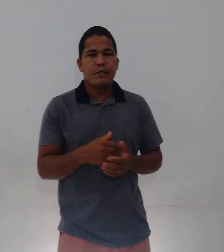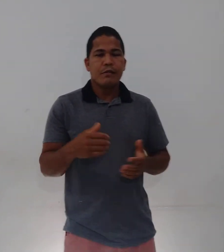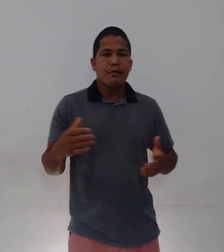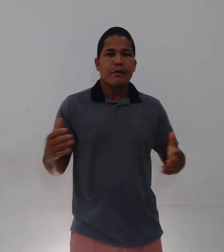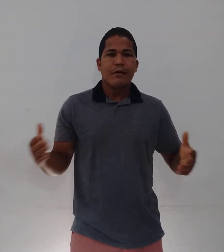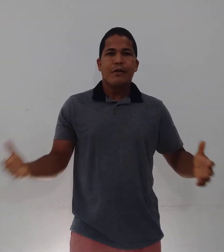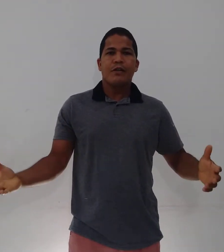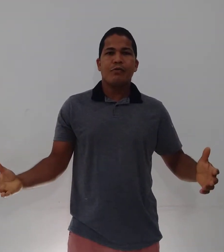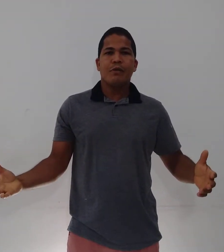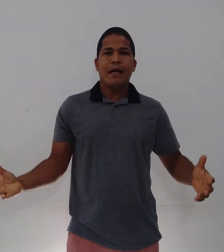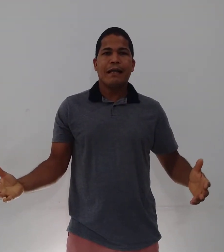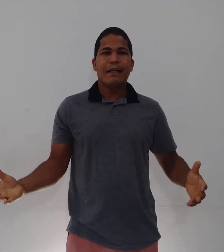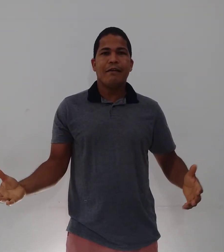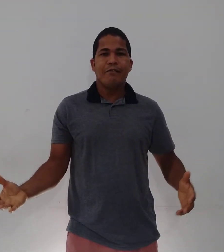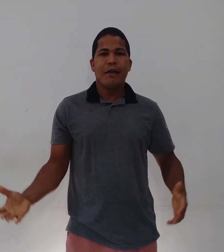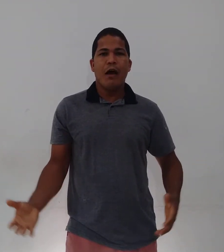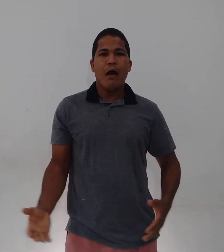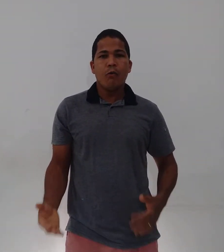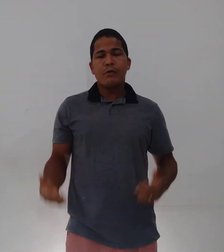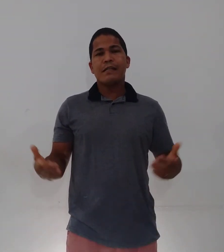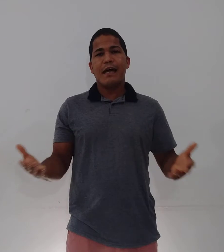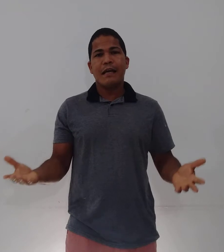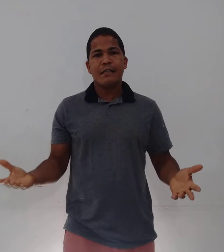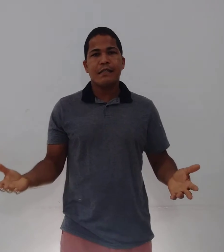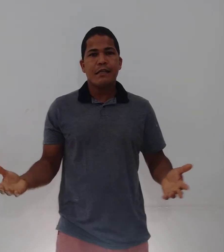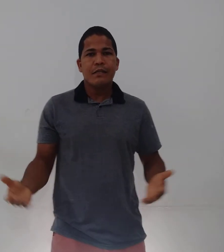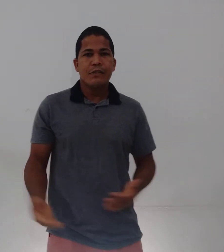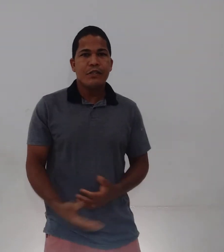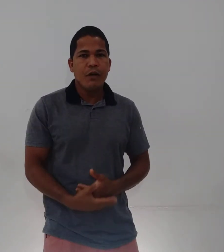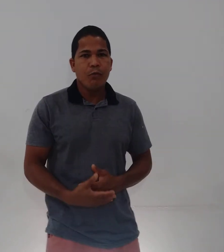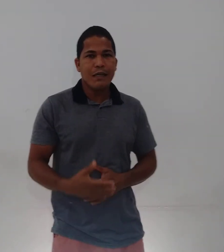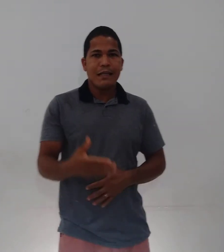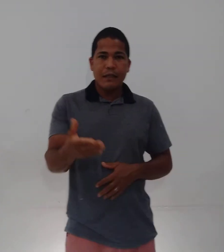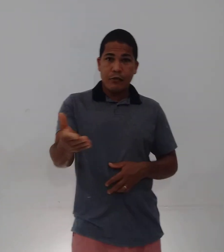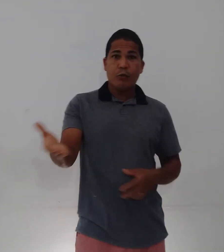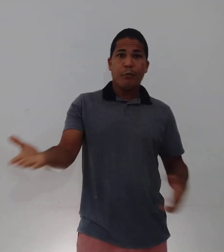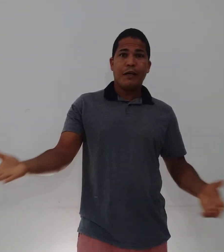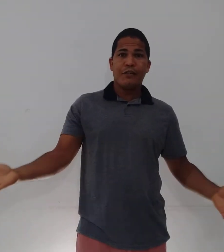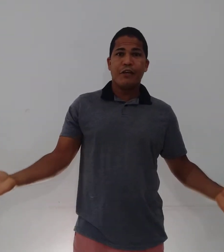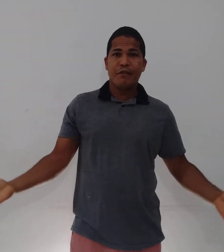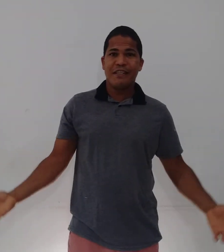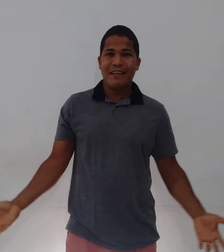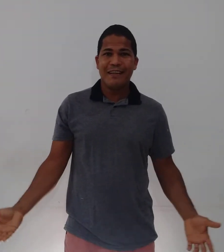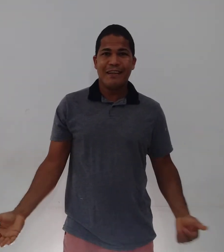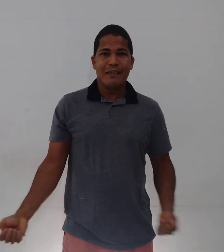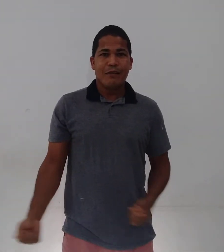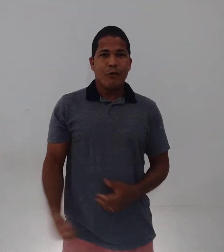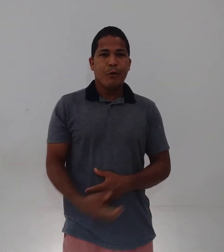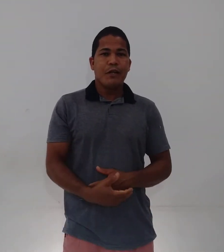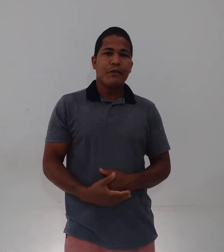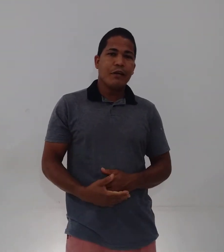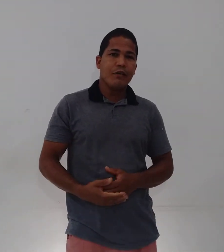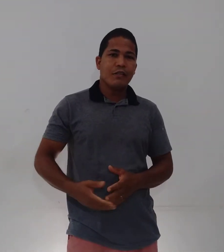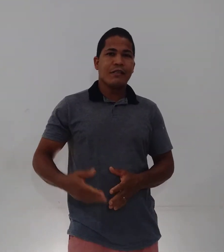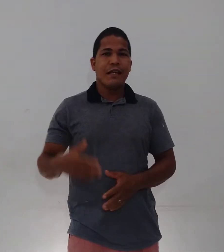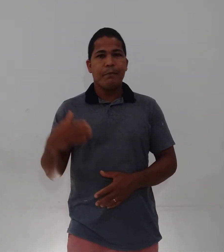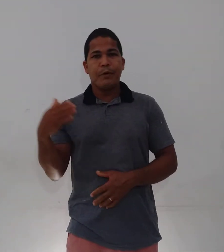estudar aqui, ver alguns sinais de algumas datas comemorativas, né? Comemorativa que nós sempre,